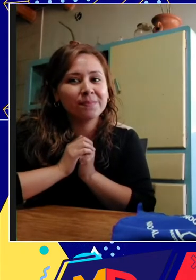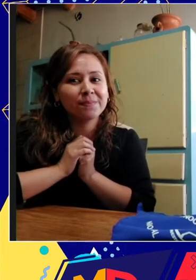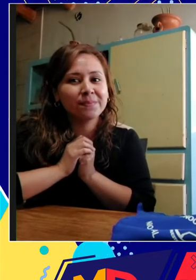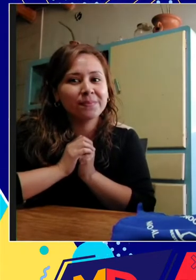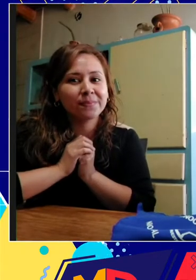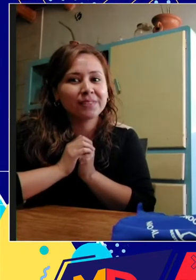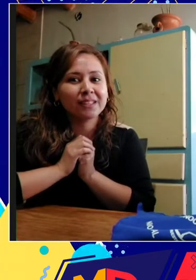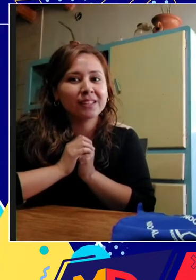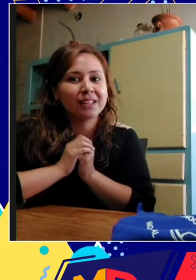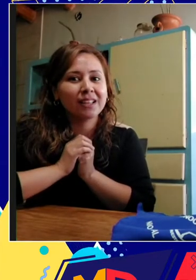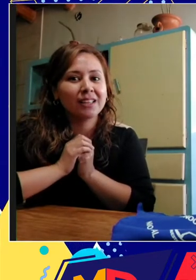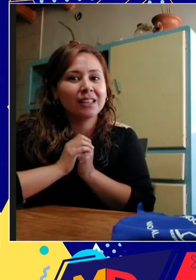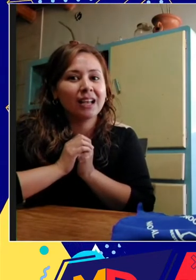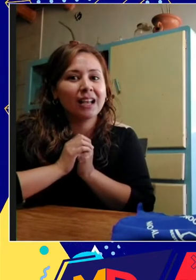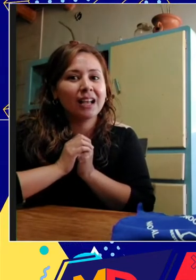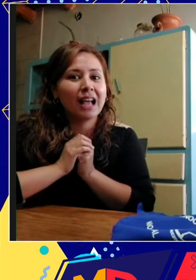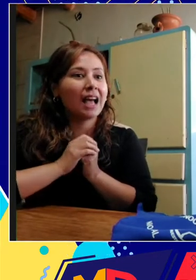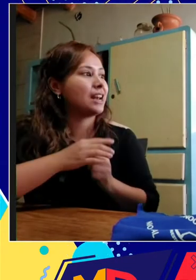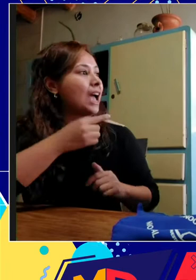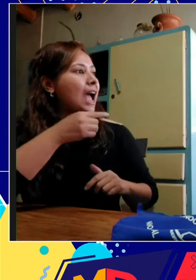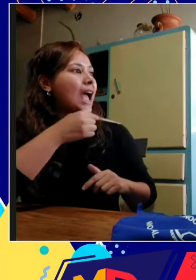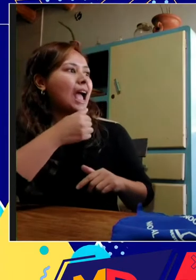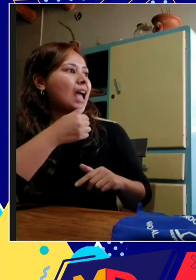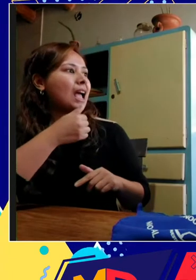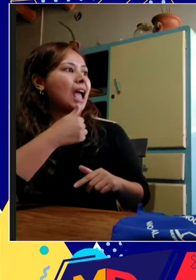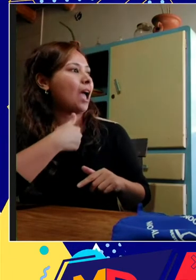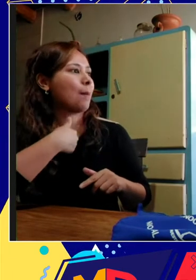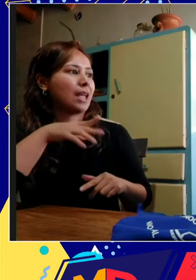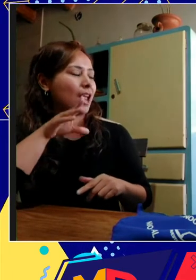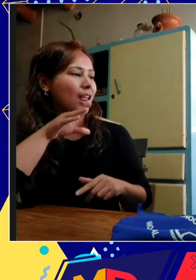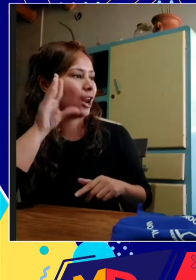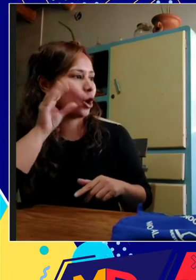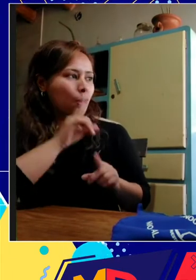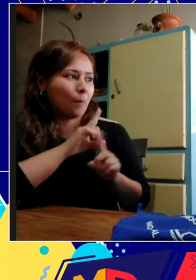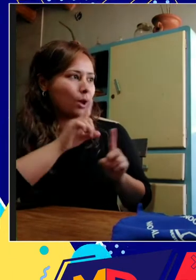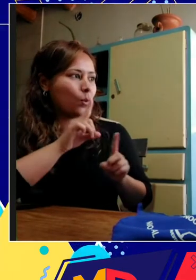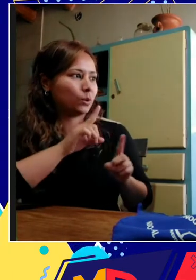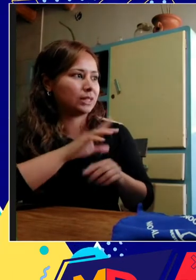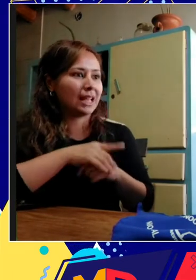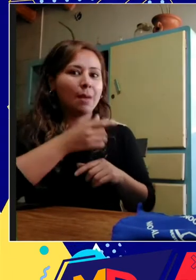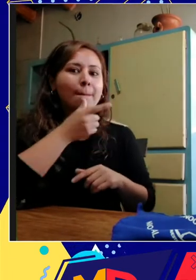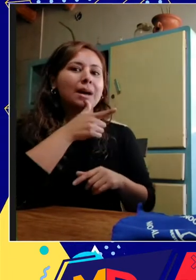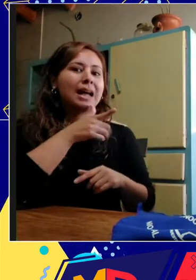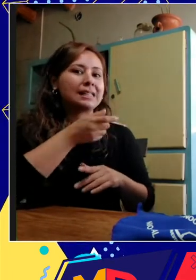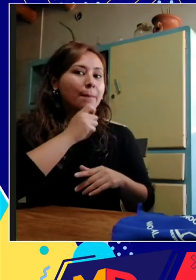escuchamos a Fátima en este momento. Fíjate si en la aplicación o en el teléfono hay un micrófono que está desactivado. desactivado y lo activamos.